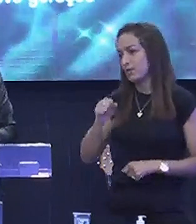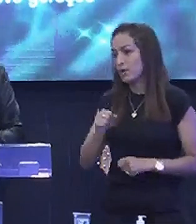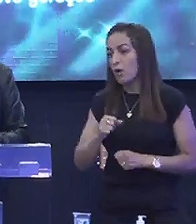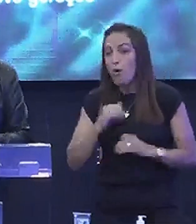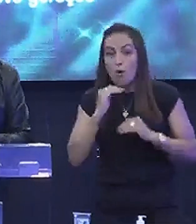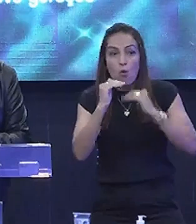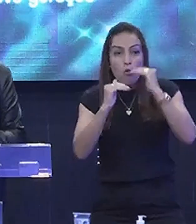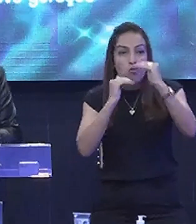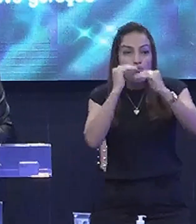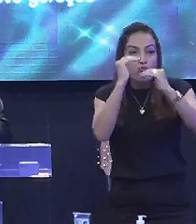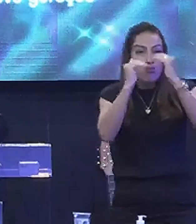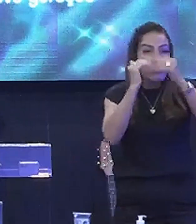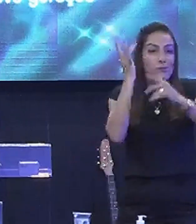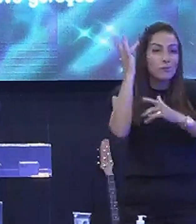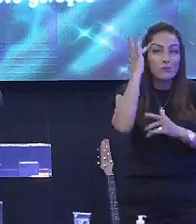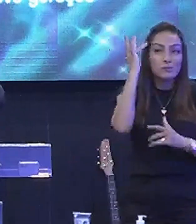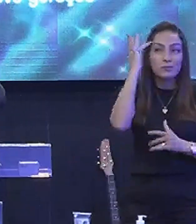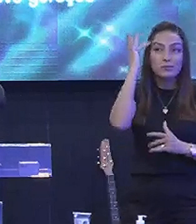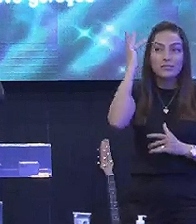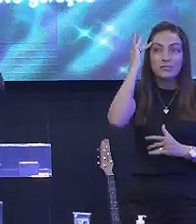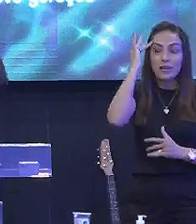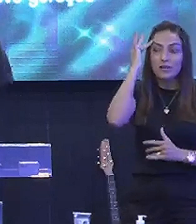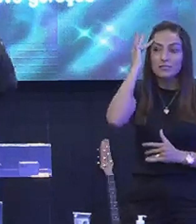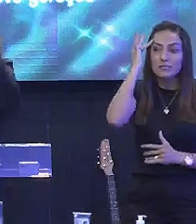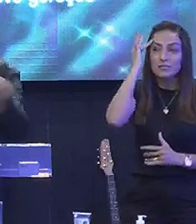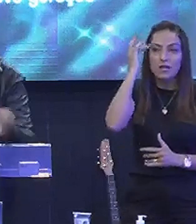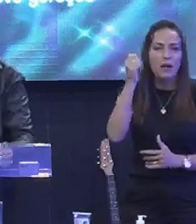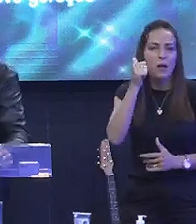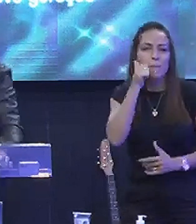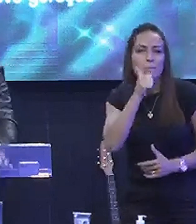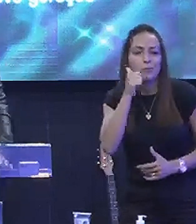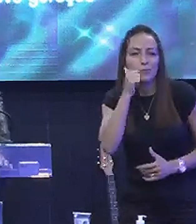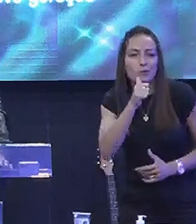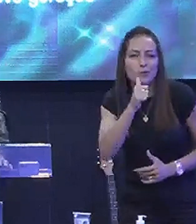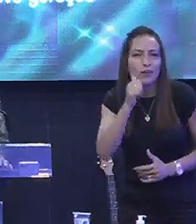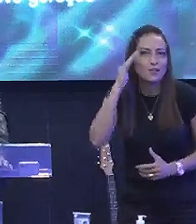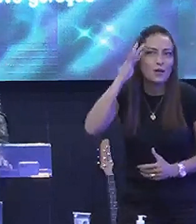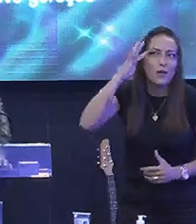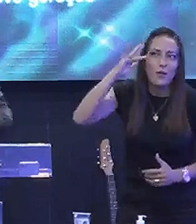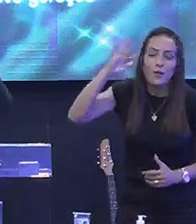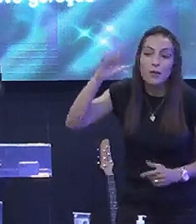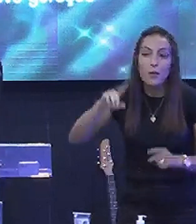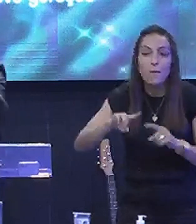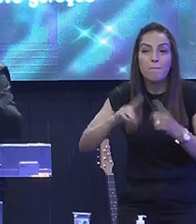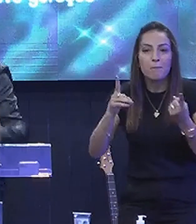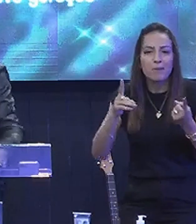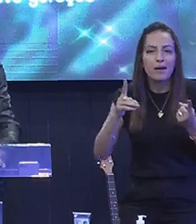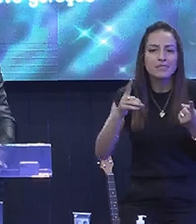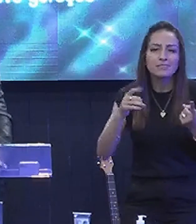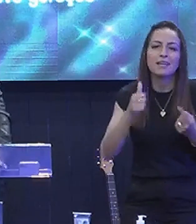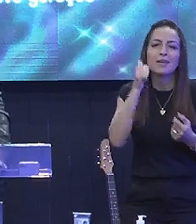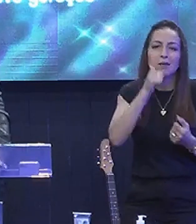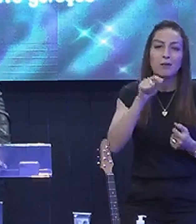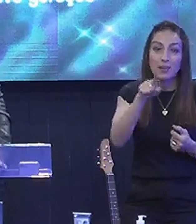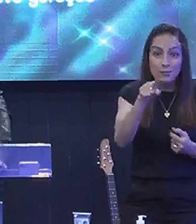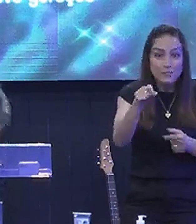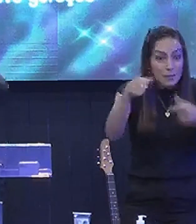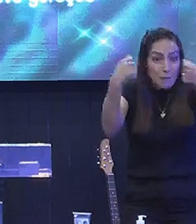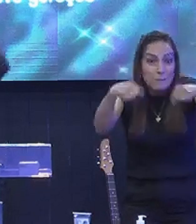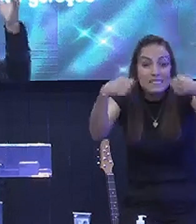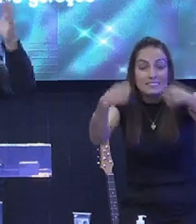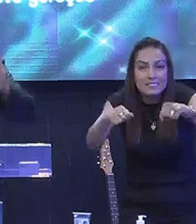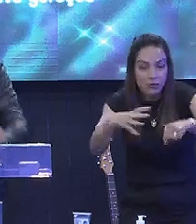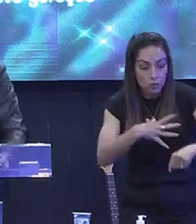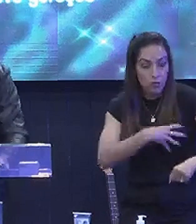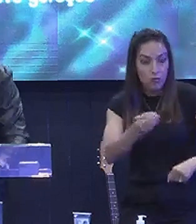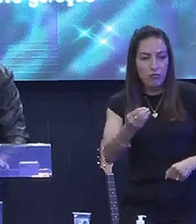processo De maturidade Não é a mulher Que você sonhou Mas a mulher Que você precisa Não é